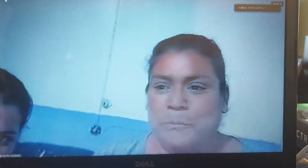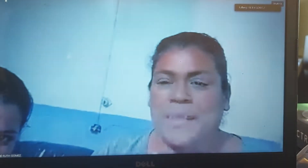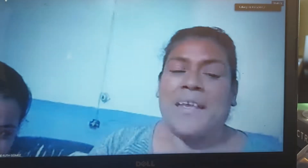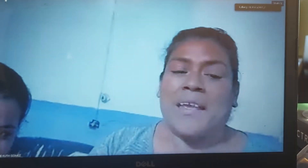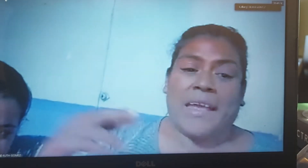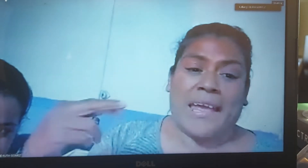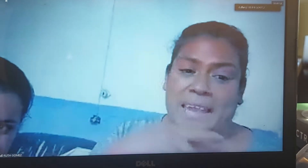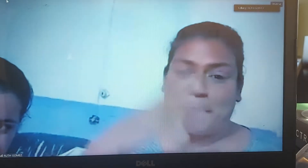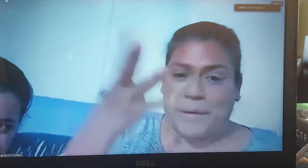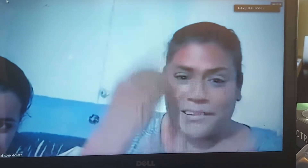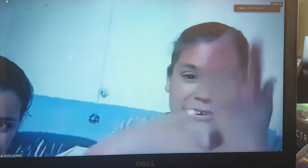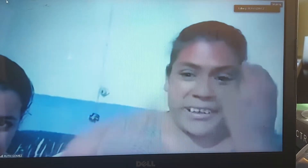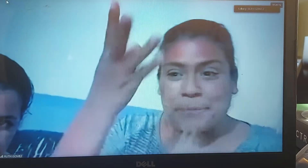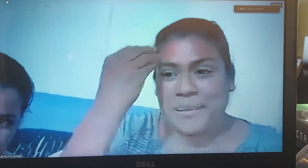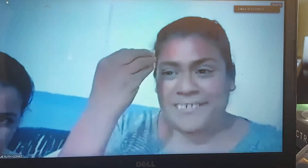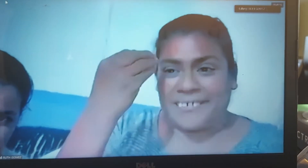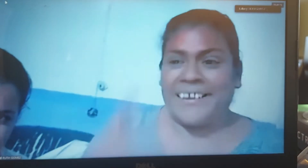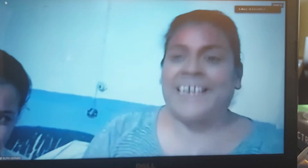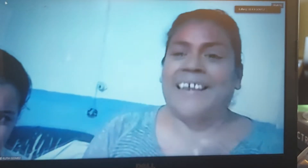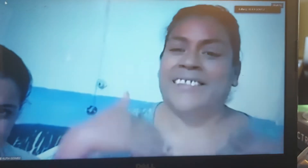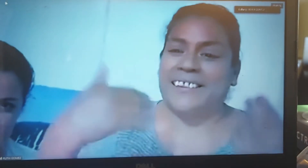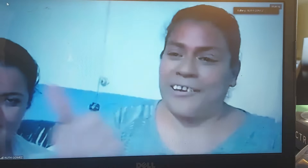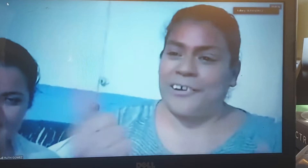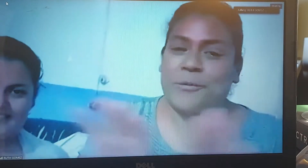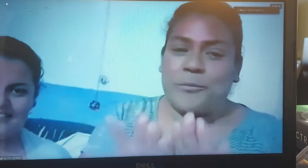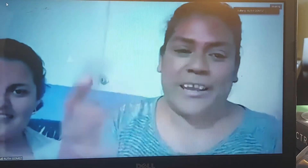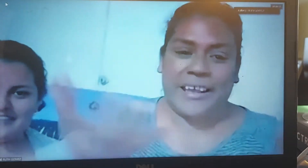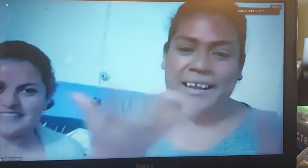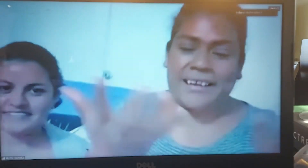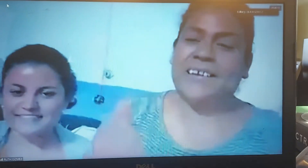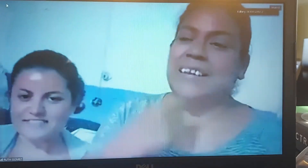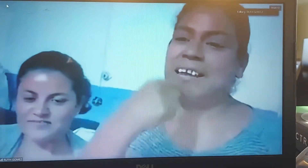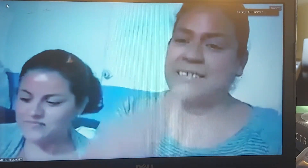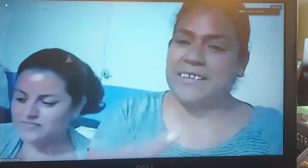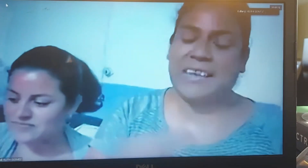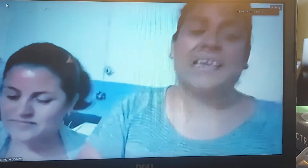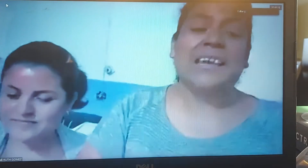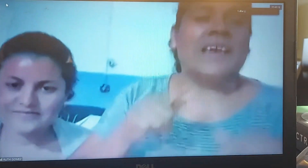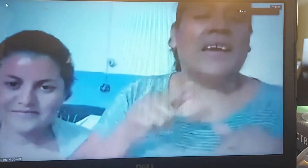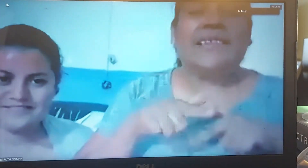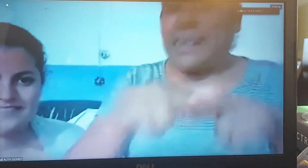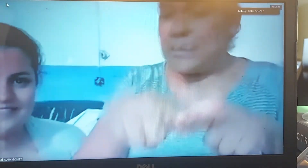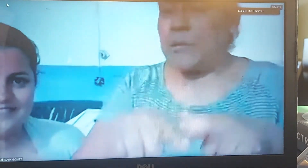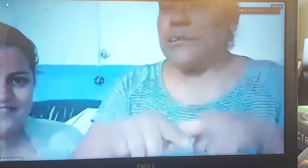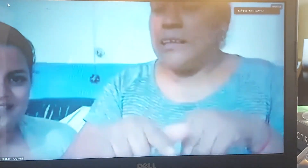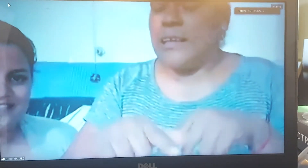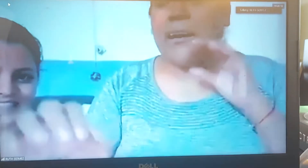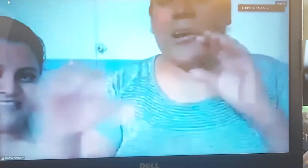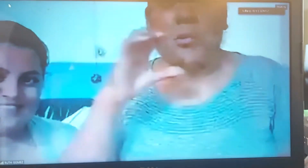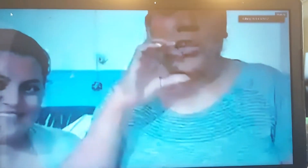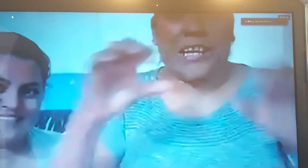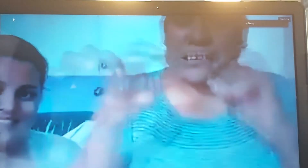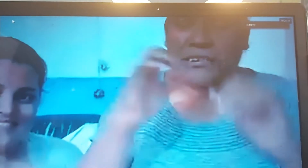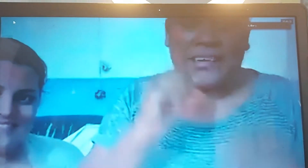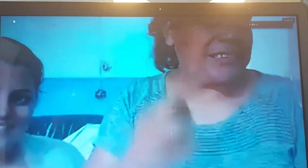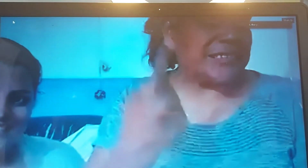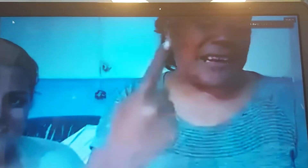ella aprendió rápido, entendió cómo eran y así que seguimos en comunicación, así sea a las